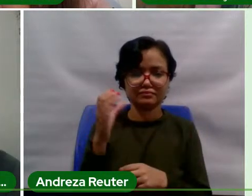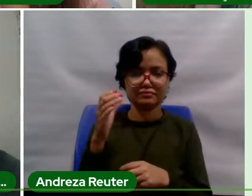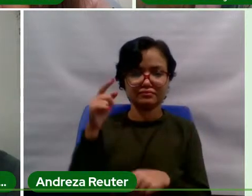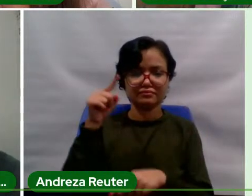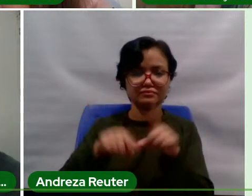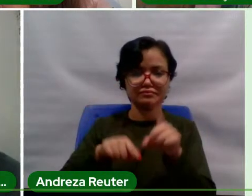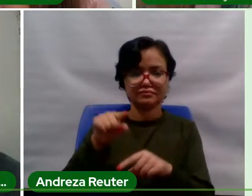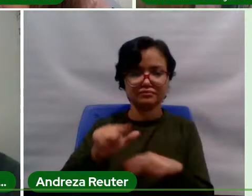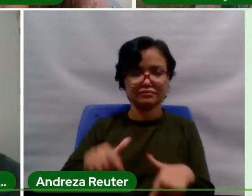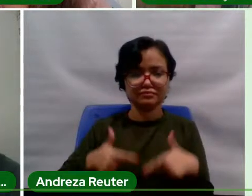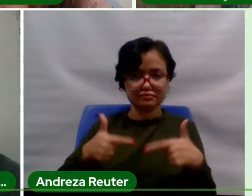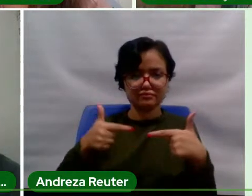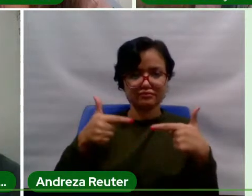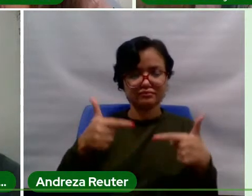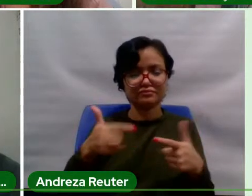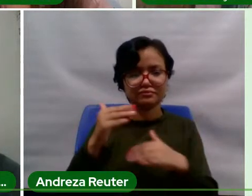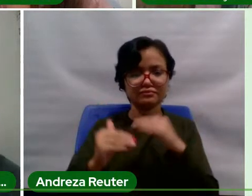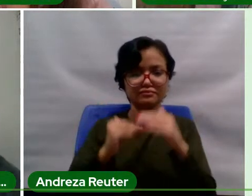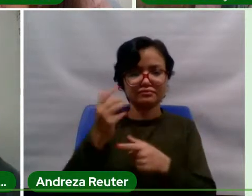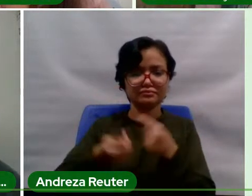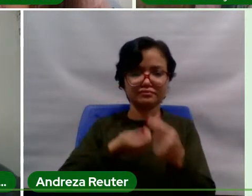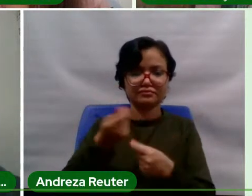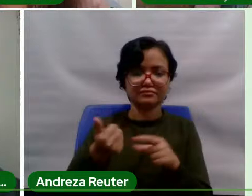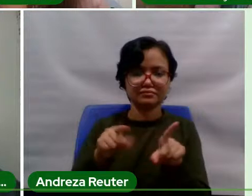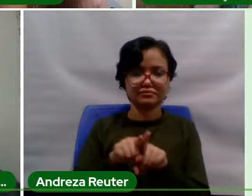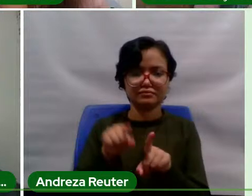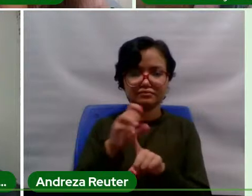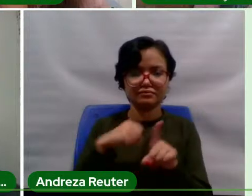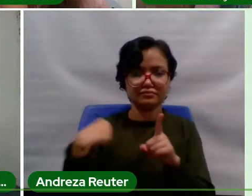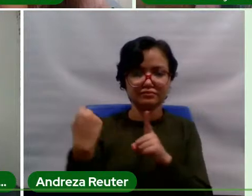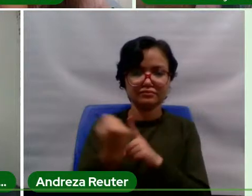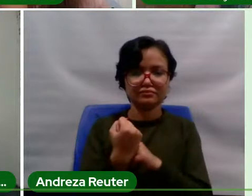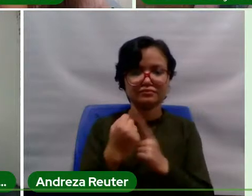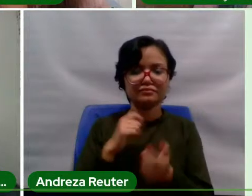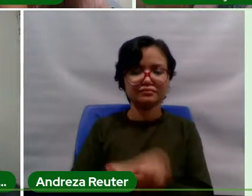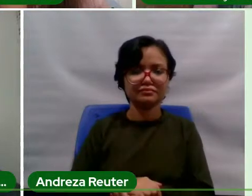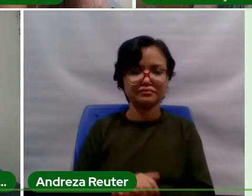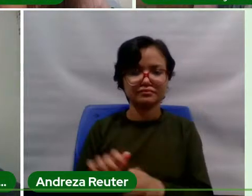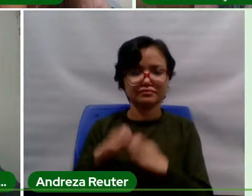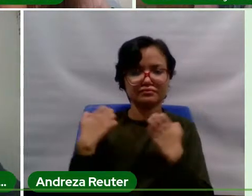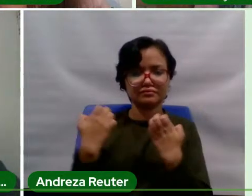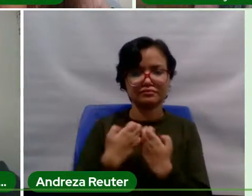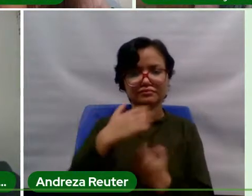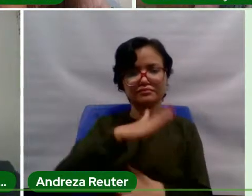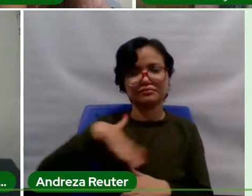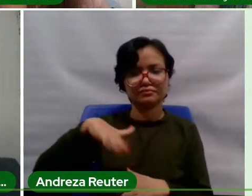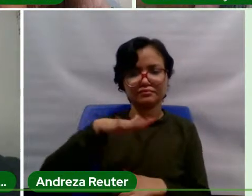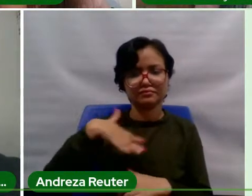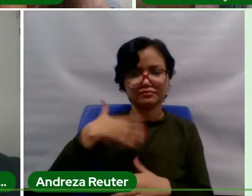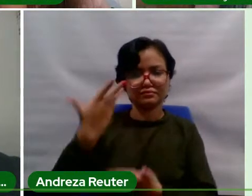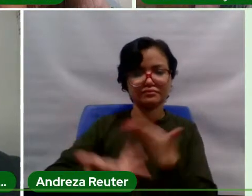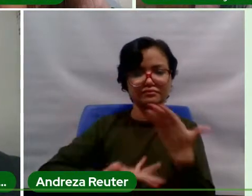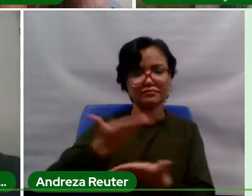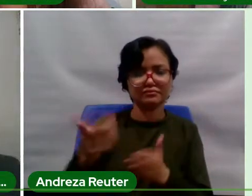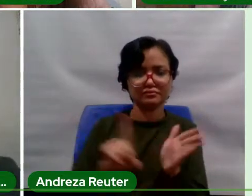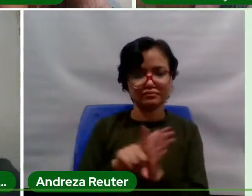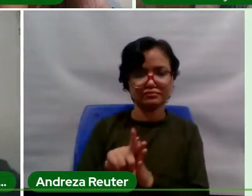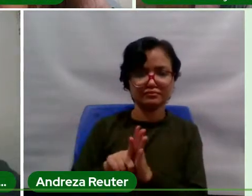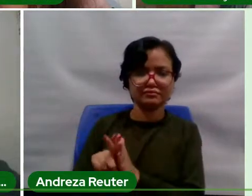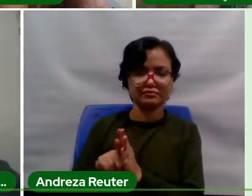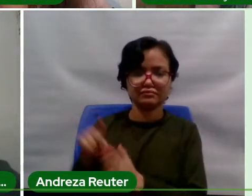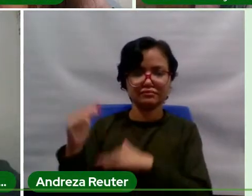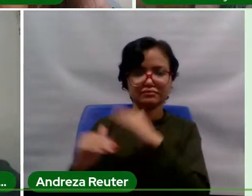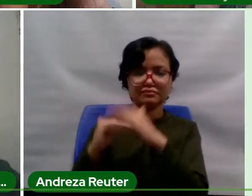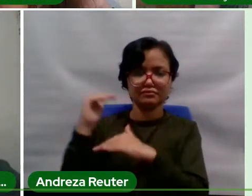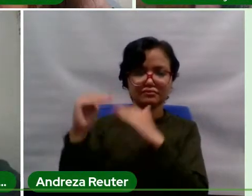Resistência, Desenvolvimento Econômico e Social. Este evento é um espaço de socialização das pesquisas desenvolvidas por